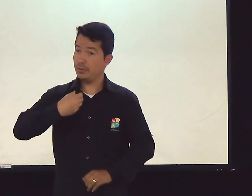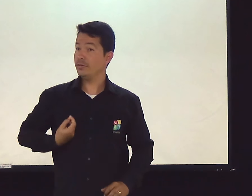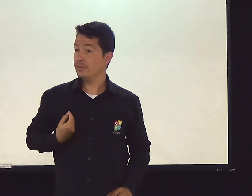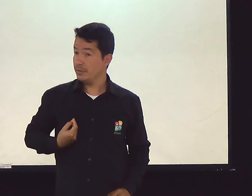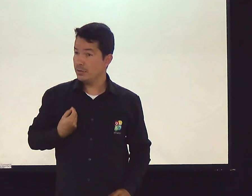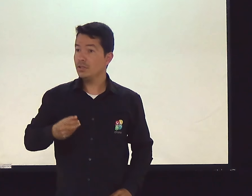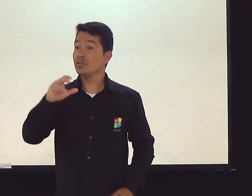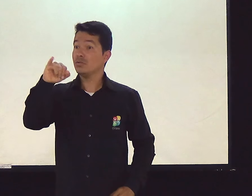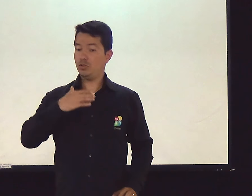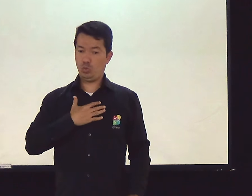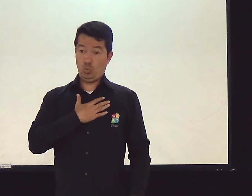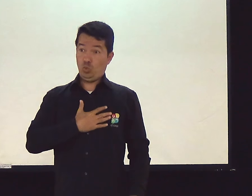Vai mudar de vida.